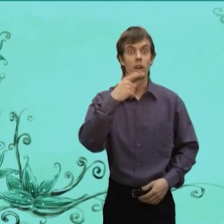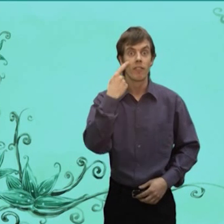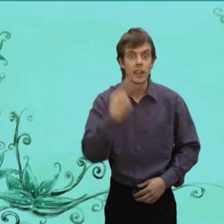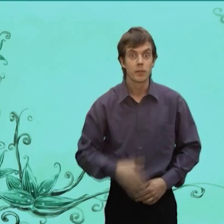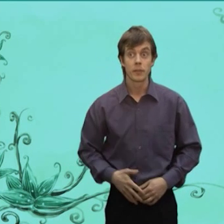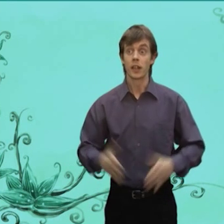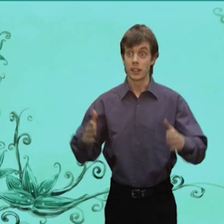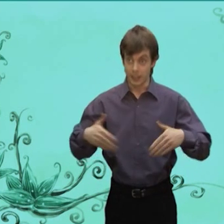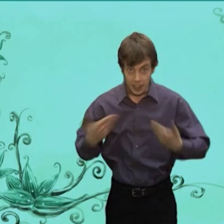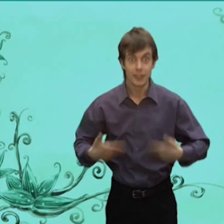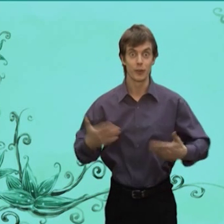Здравствуй Медведь